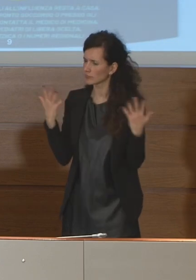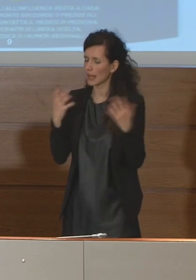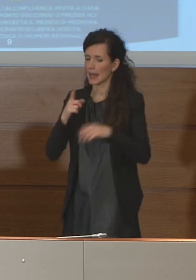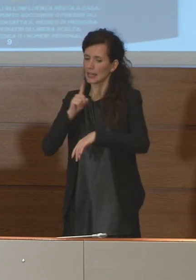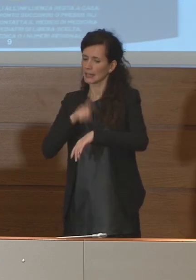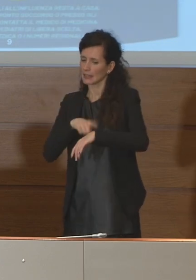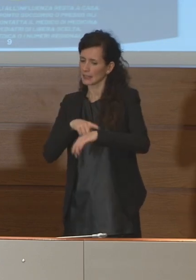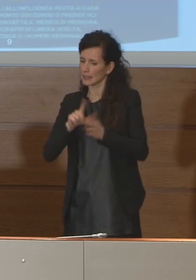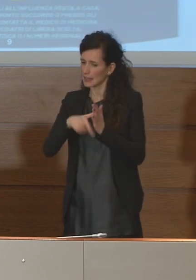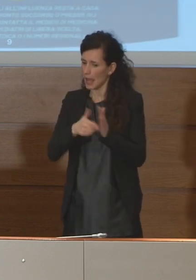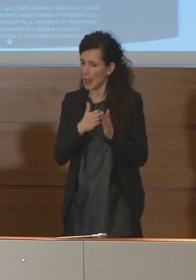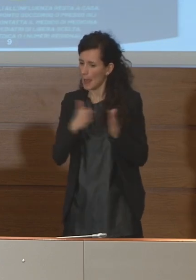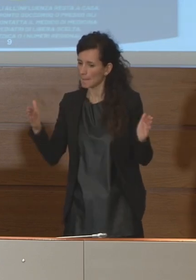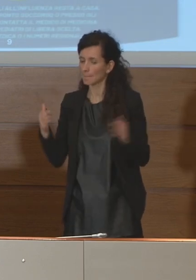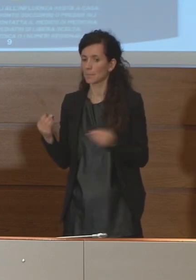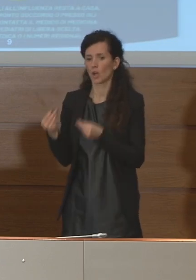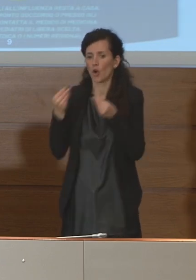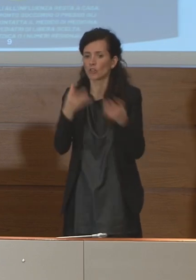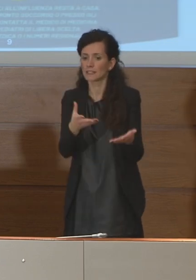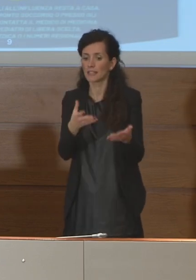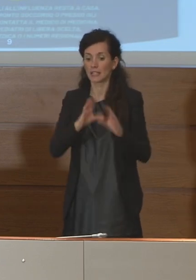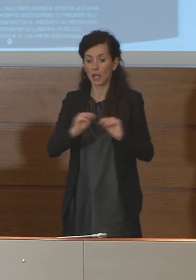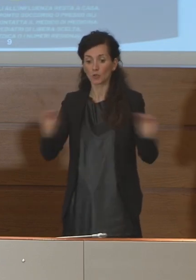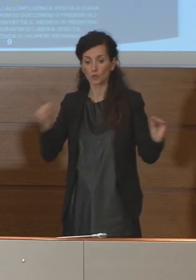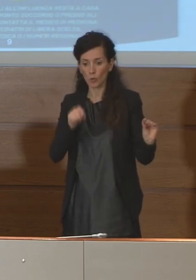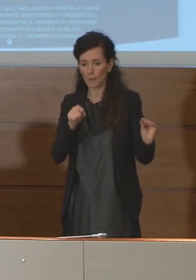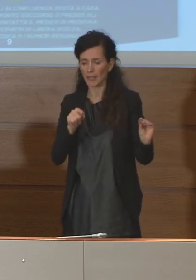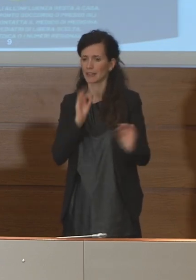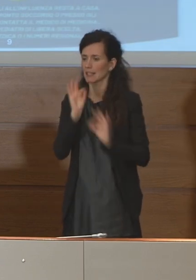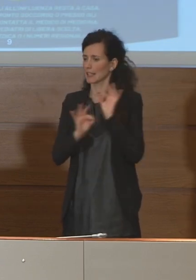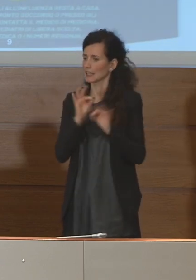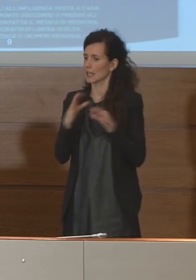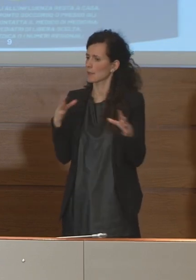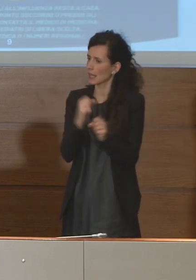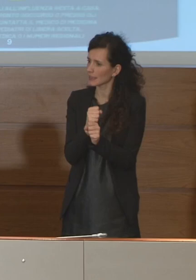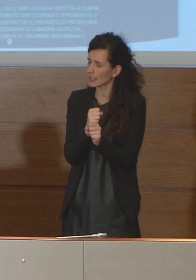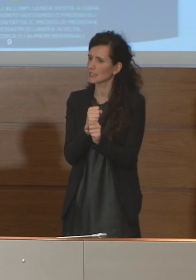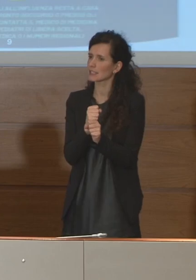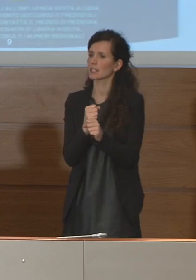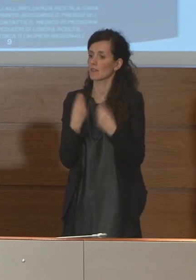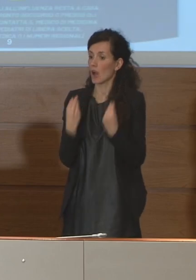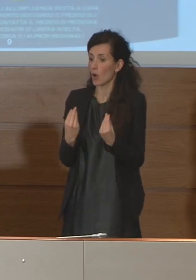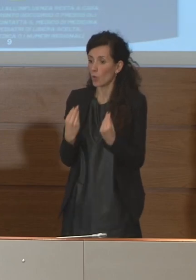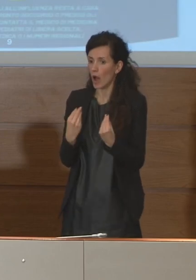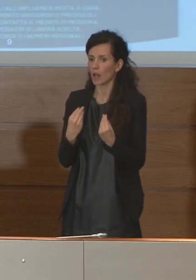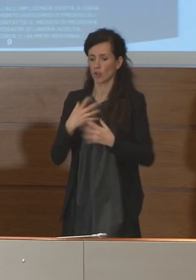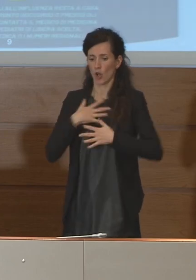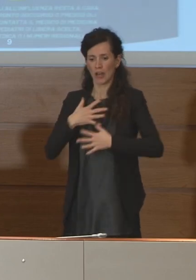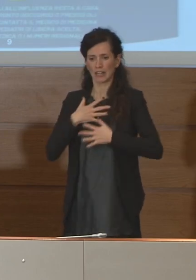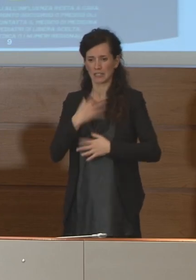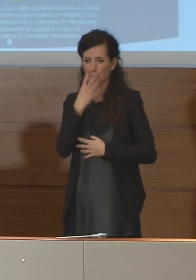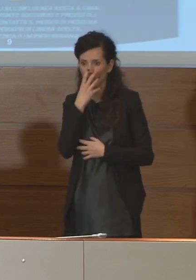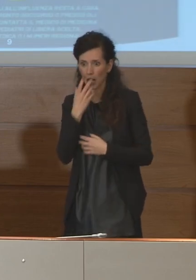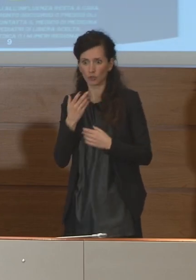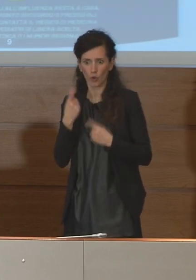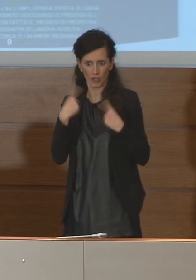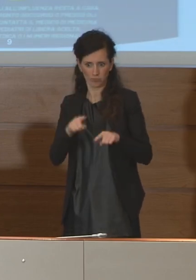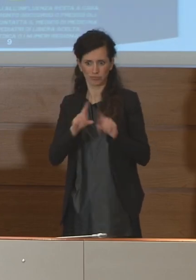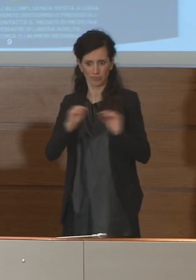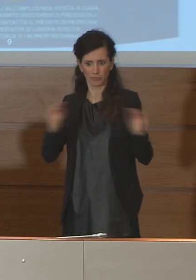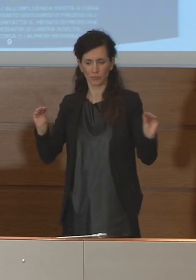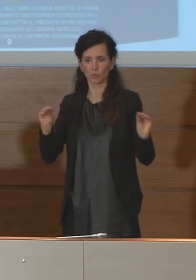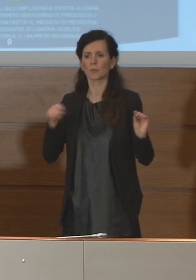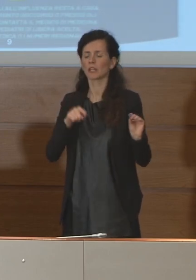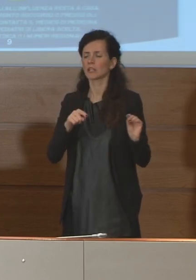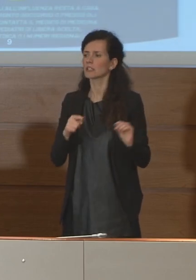tempi si prevede la consegna di queste attrezzature, respiratori in particolare? E poi